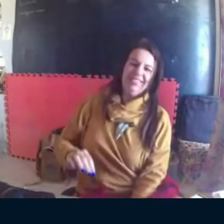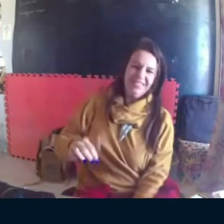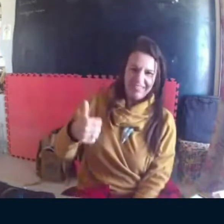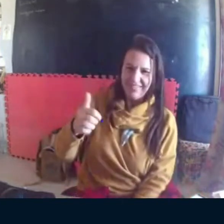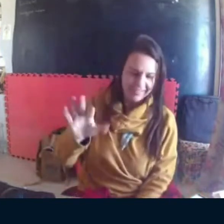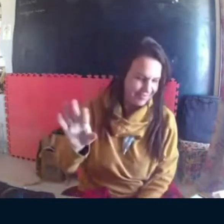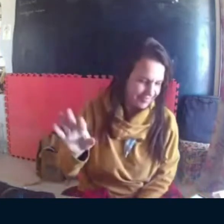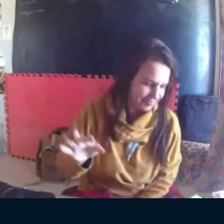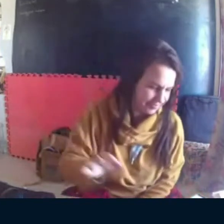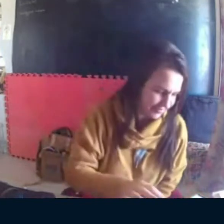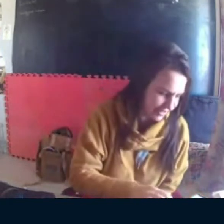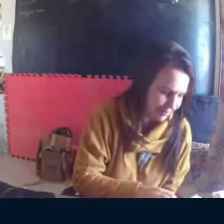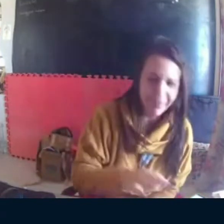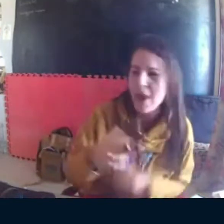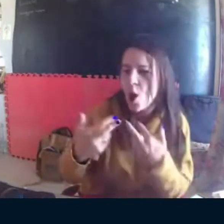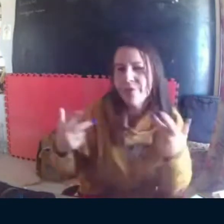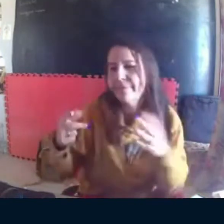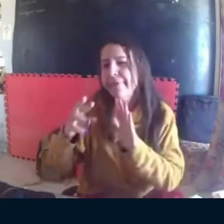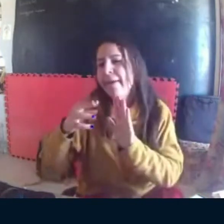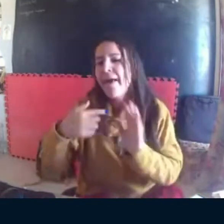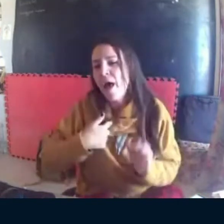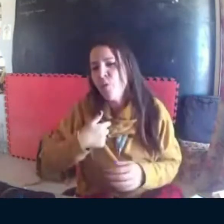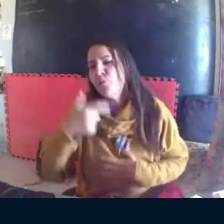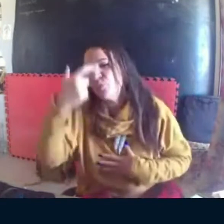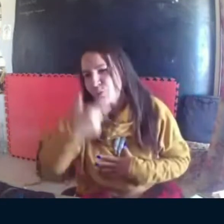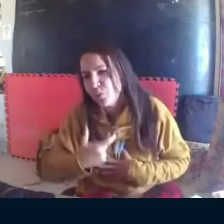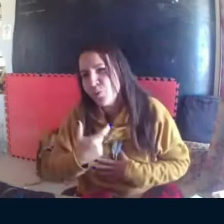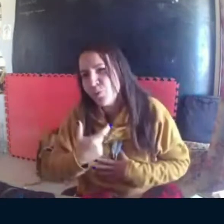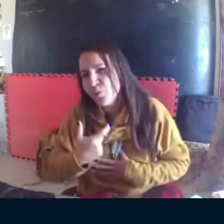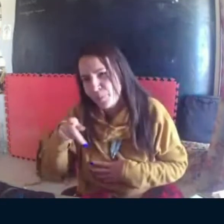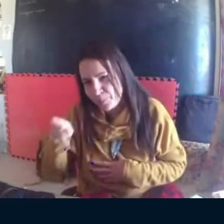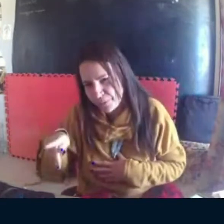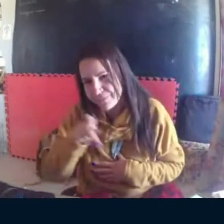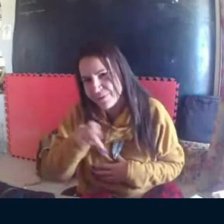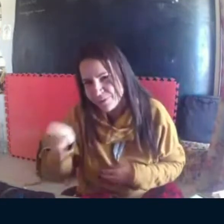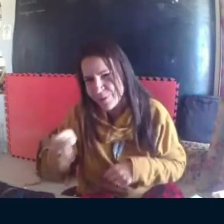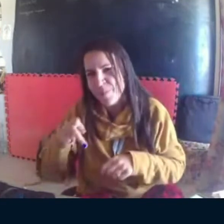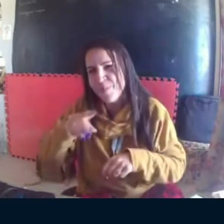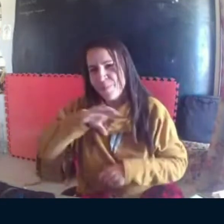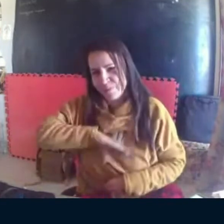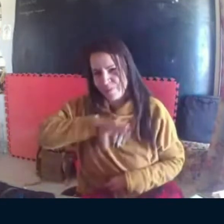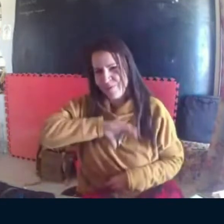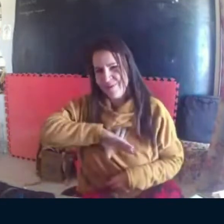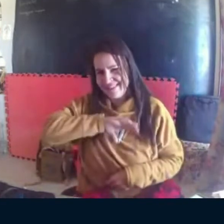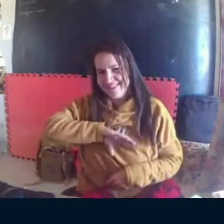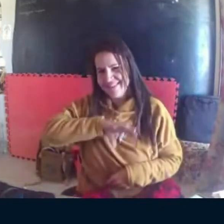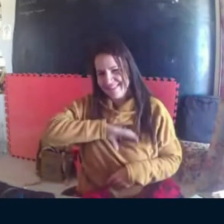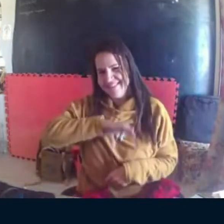você falou sobre o autor, na verdade, é uma autora.